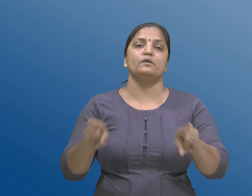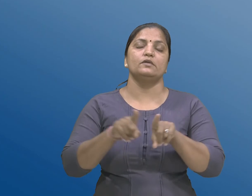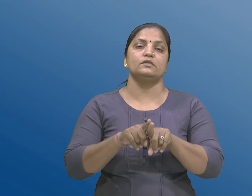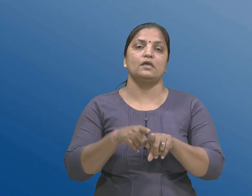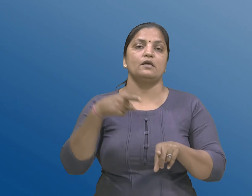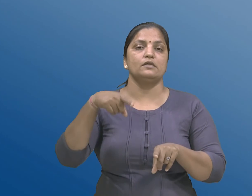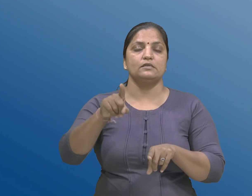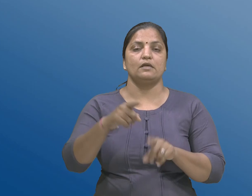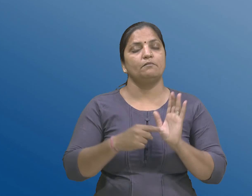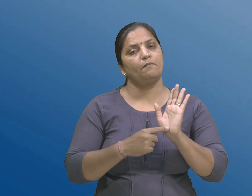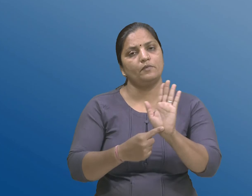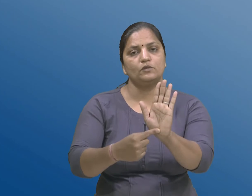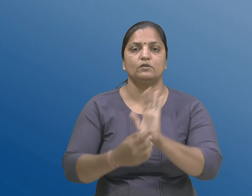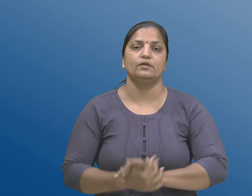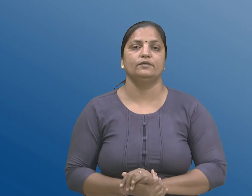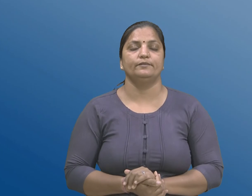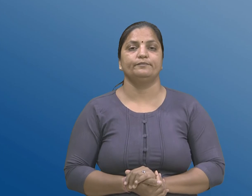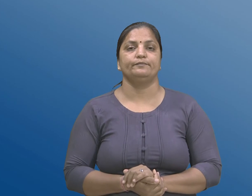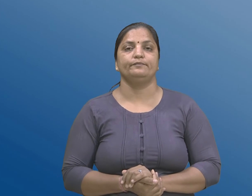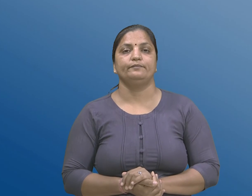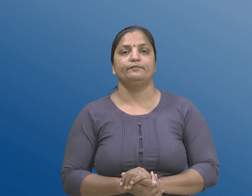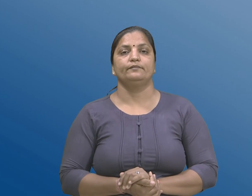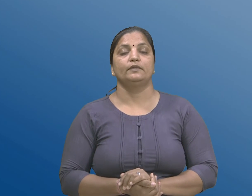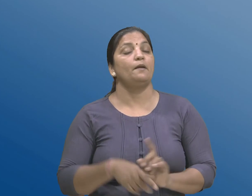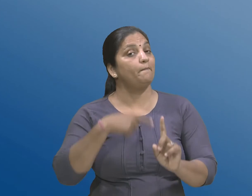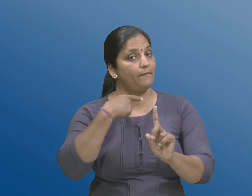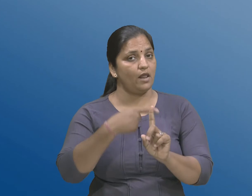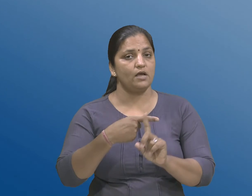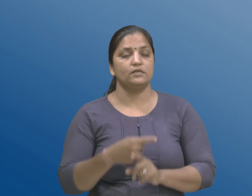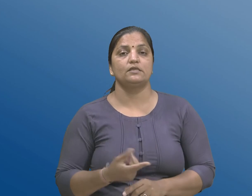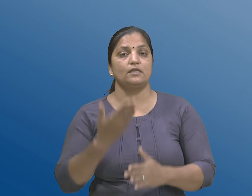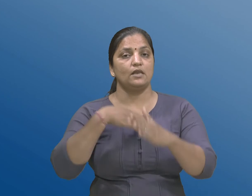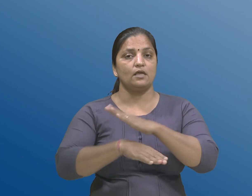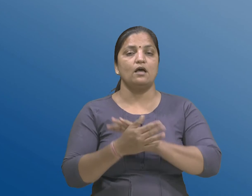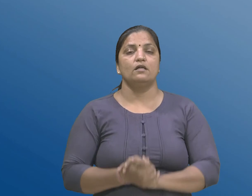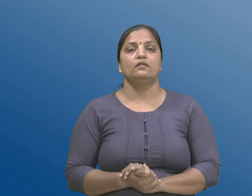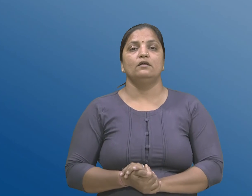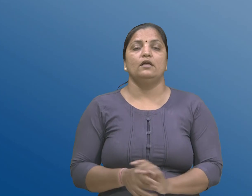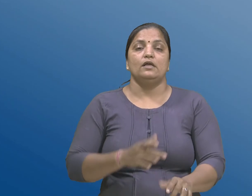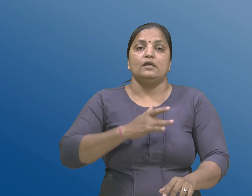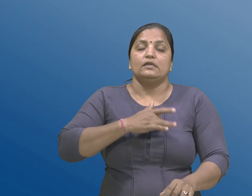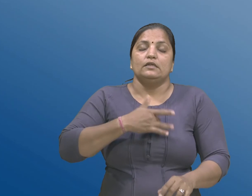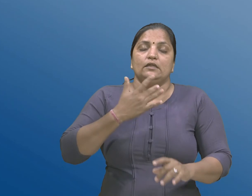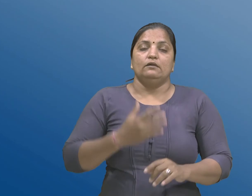प्रगट थाई शक्ये छे अने तेमा सम्वेदना ग्रहन संबंधी